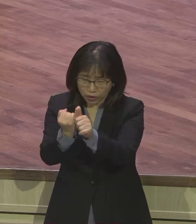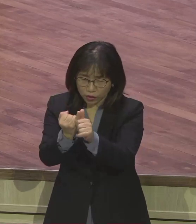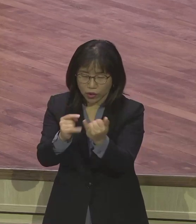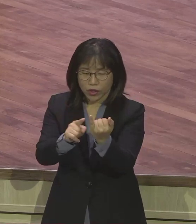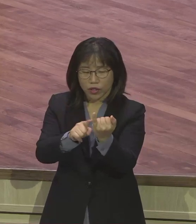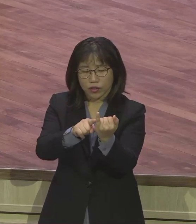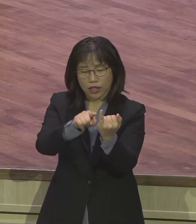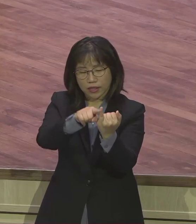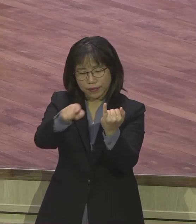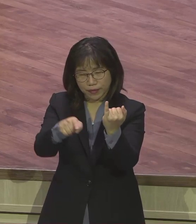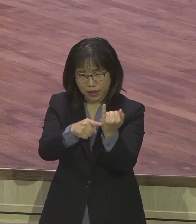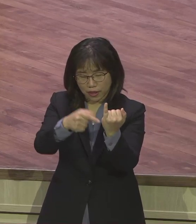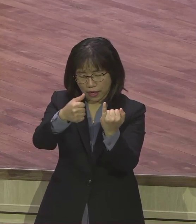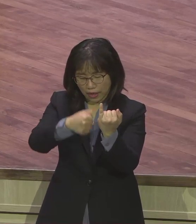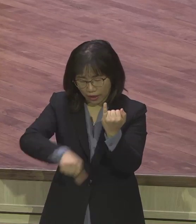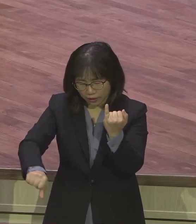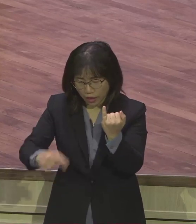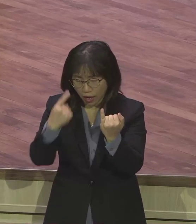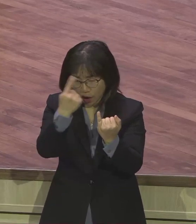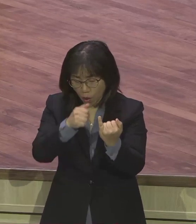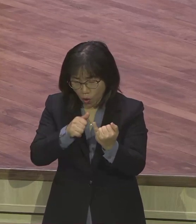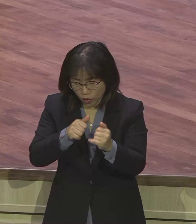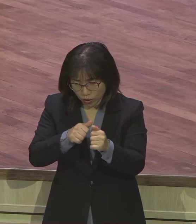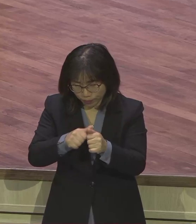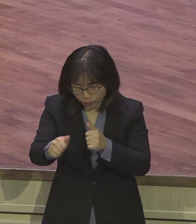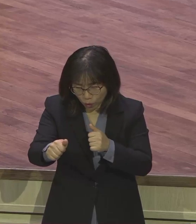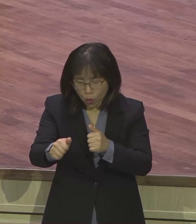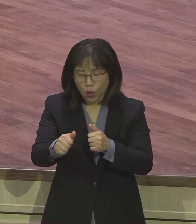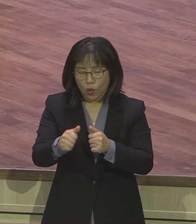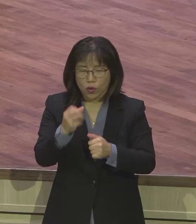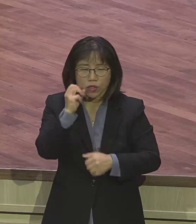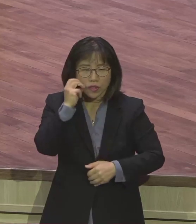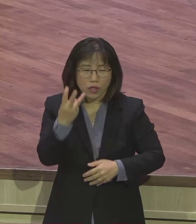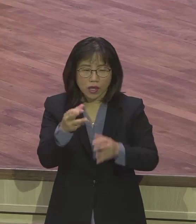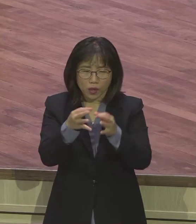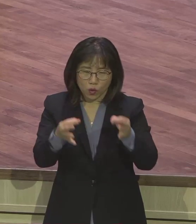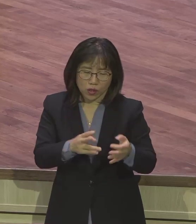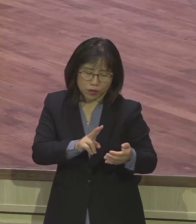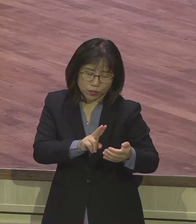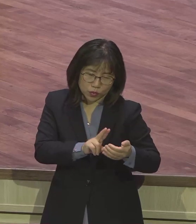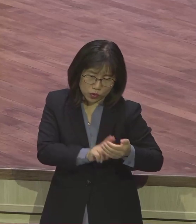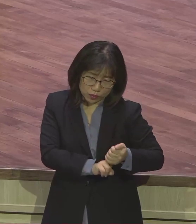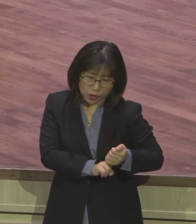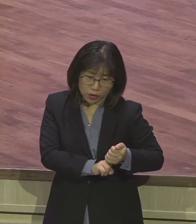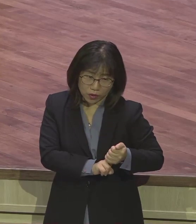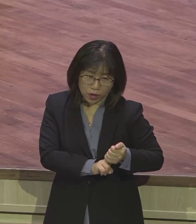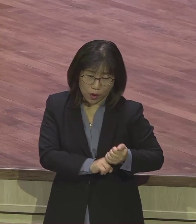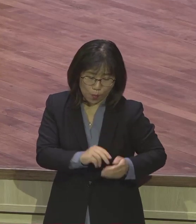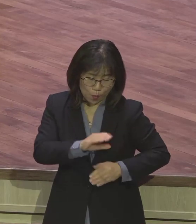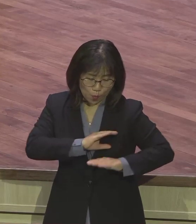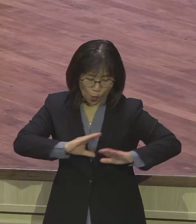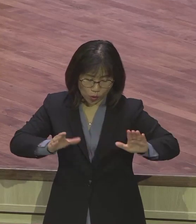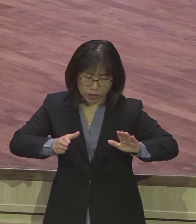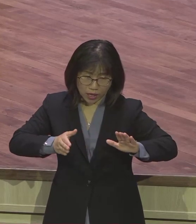그가 잘생긴 것을 보고 석 달 동안 그를 숨겨서나. 모세가 태어나게 된 배경을 설명하고 있는데